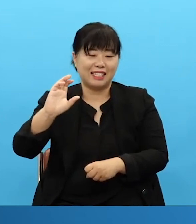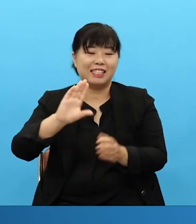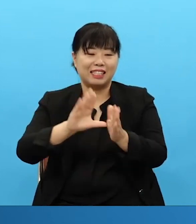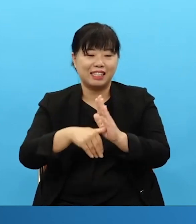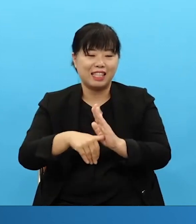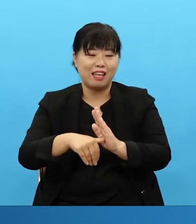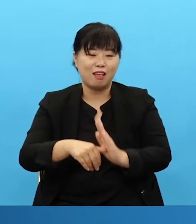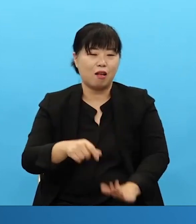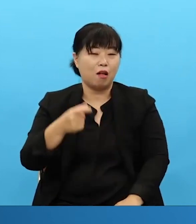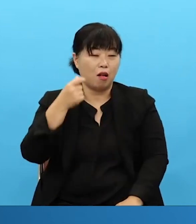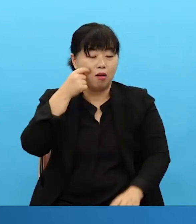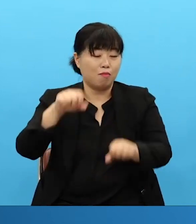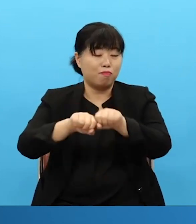Thronly. Thronly power.